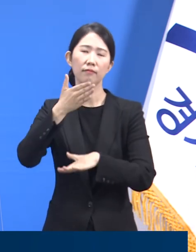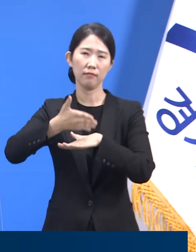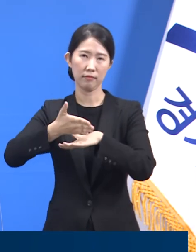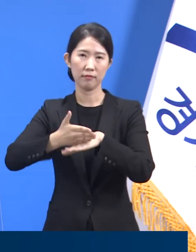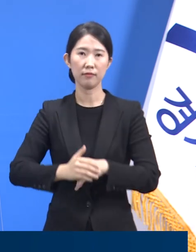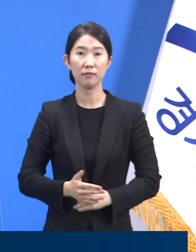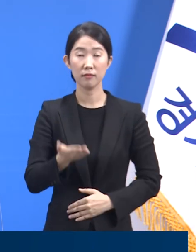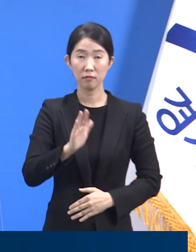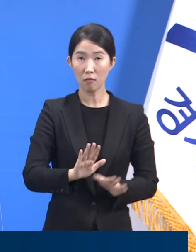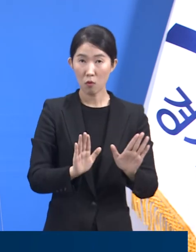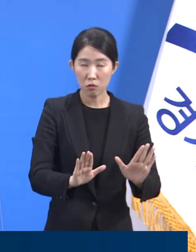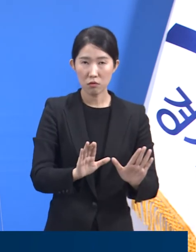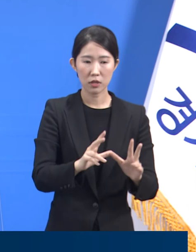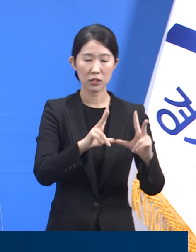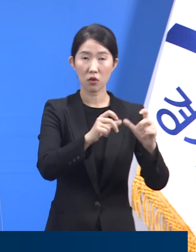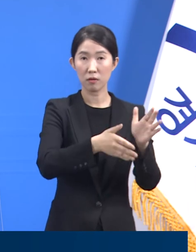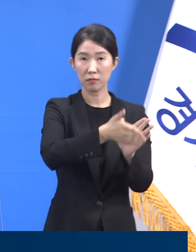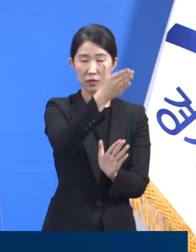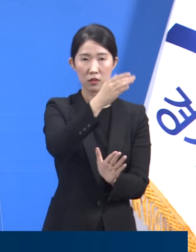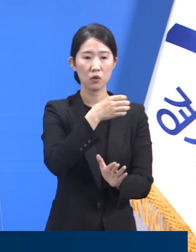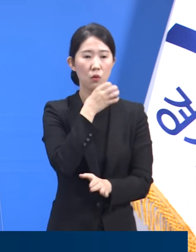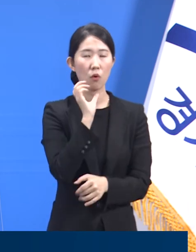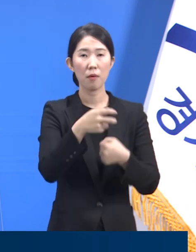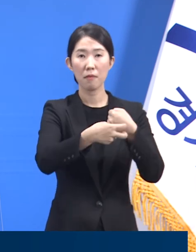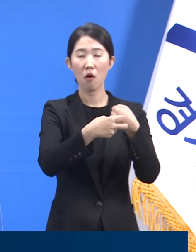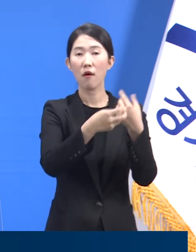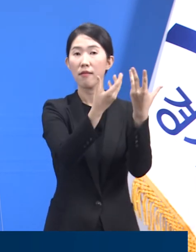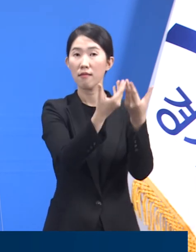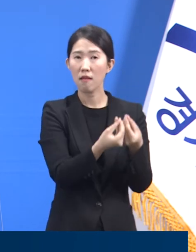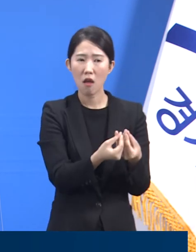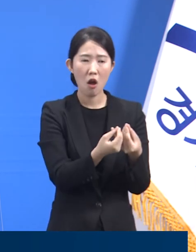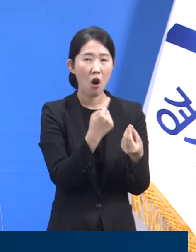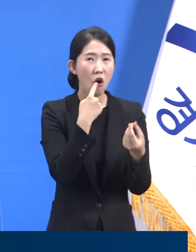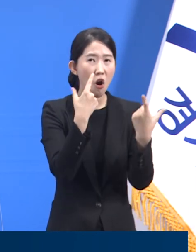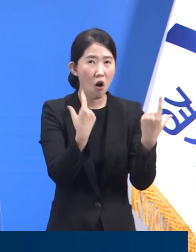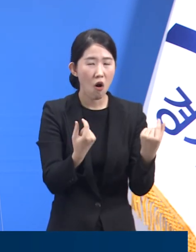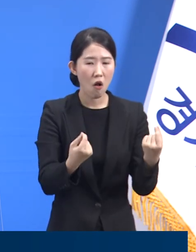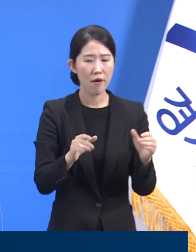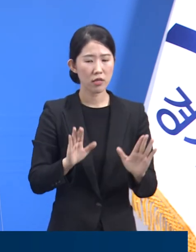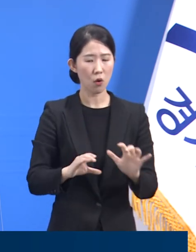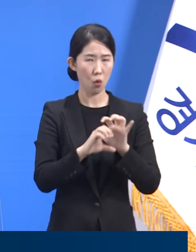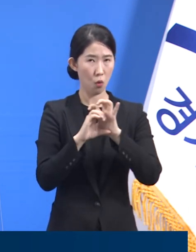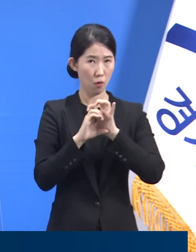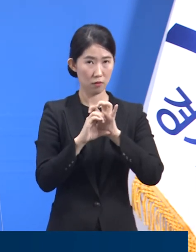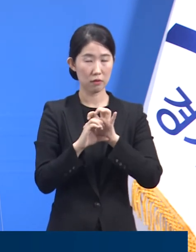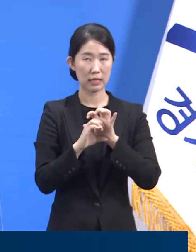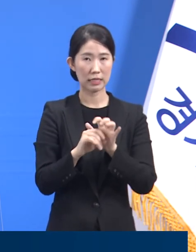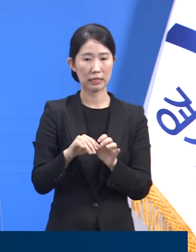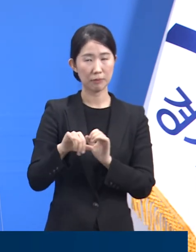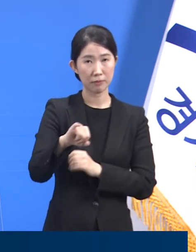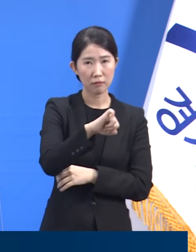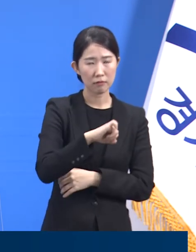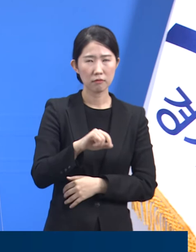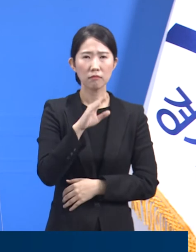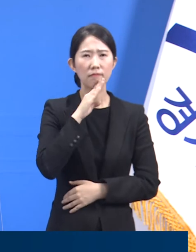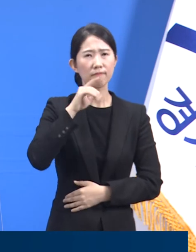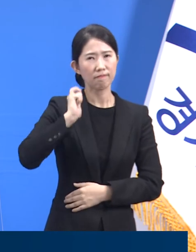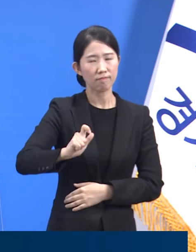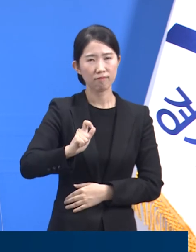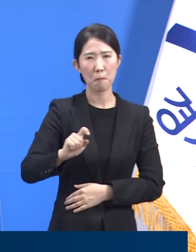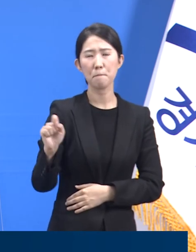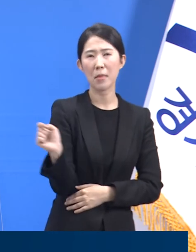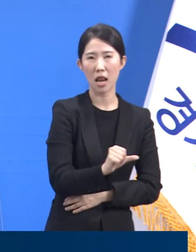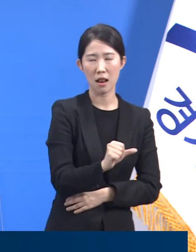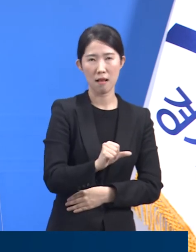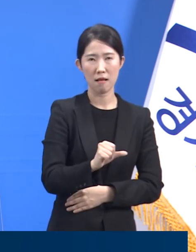요양병원 사례 때 말씀드렸듯 코로나19 바이러스는 매우 강하고 빠릅니다. 약간의 빈틈이 있으면